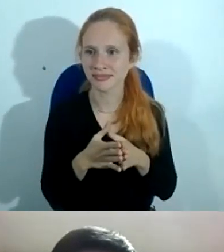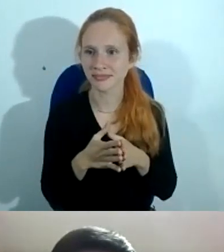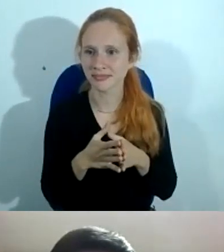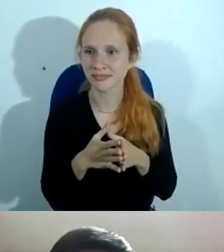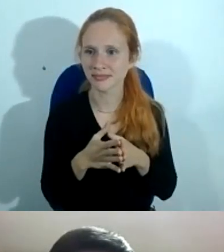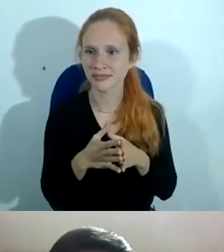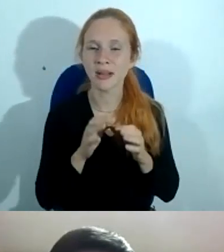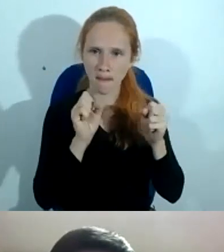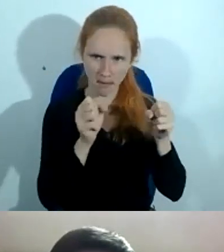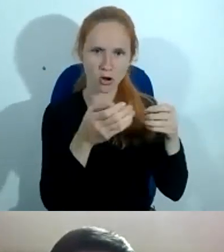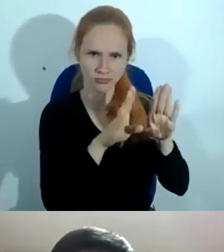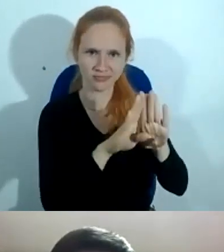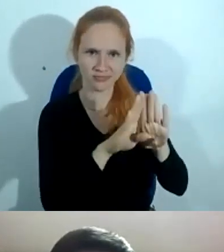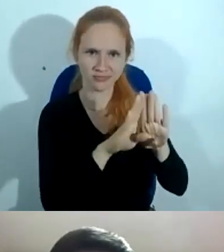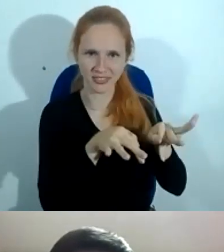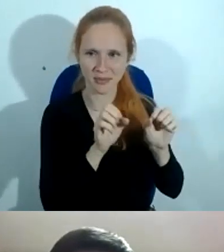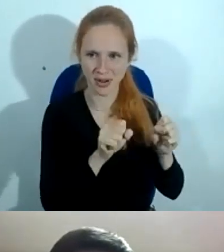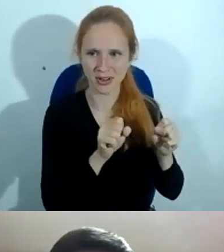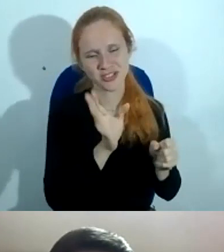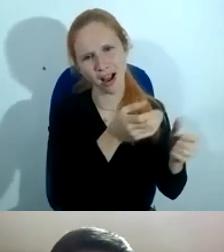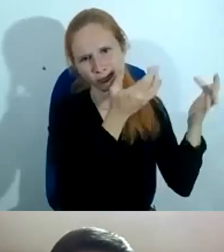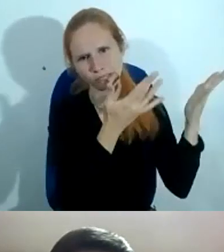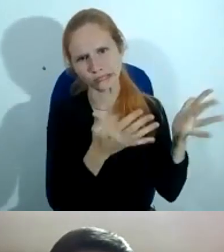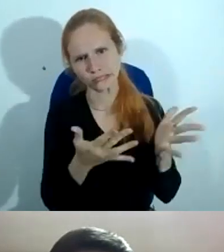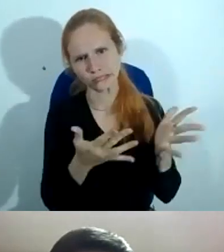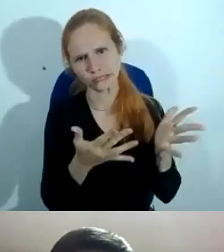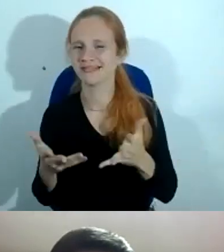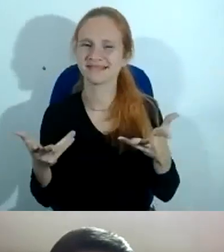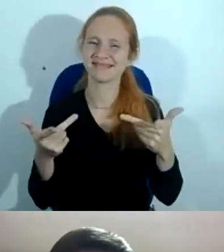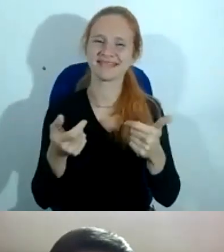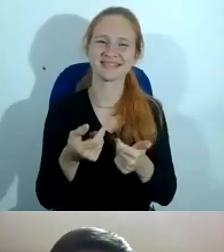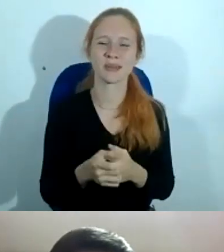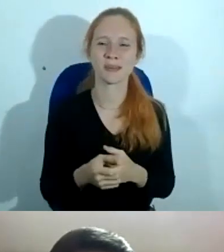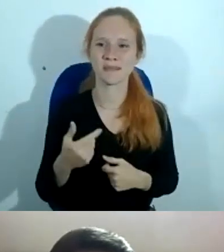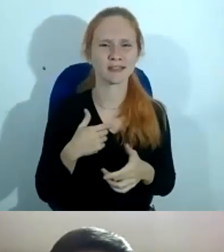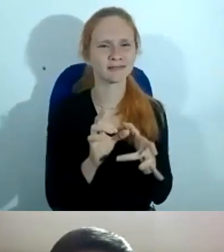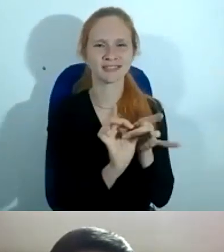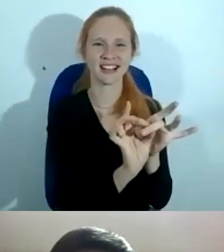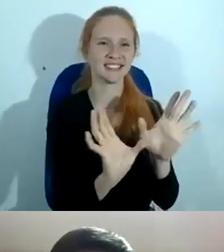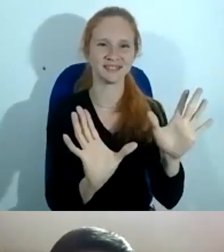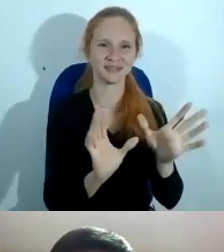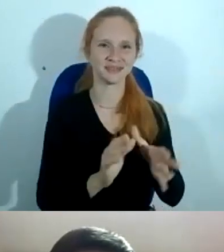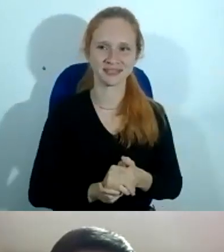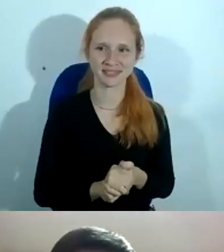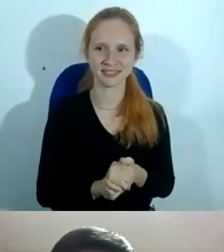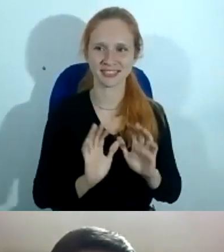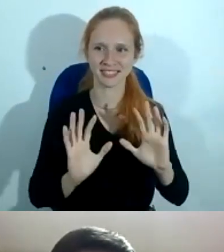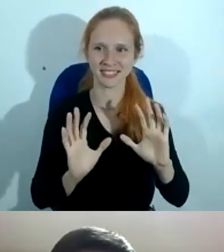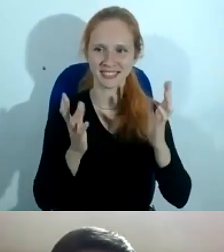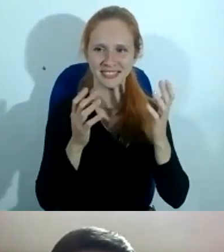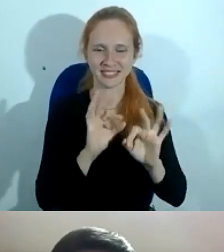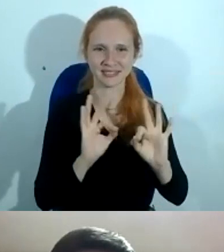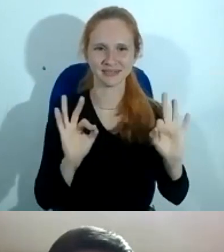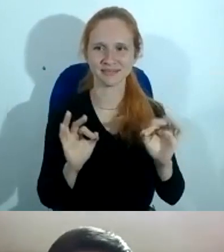pode encerrar pode encerrar você conduziu tudo com tanta maestria fica inteiramente à vontade quem me dera